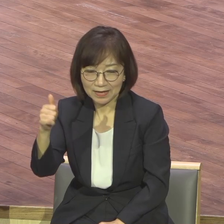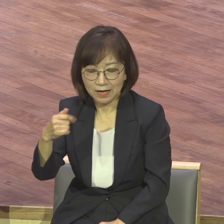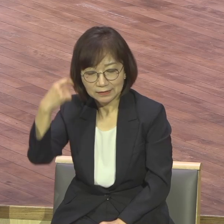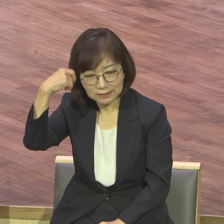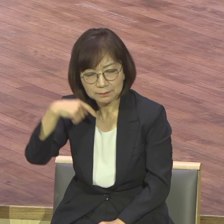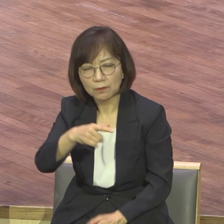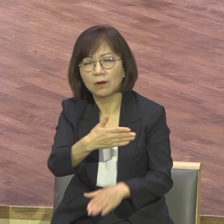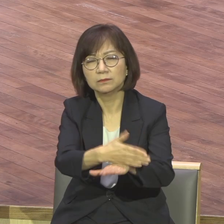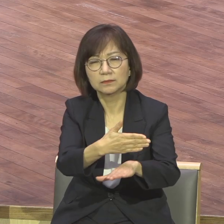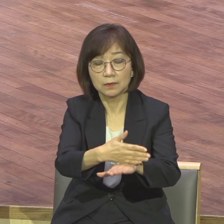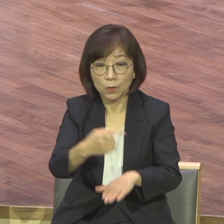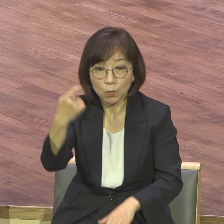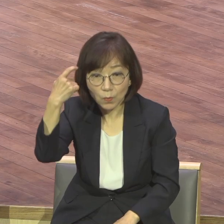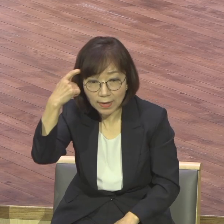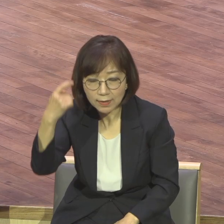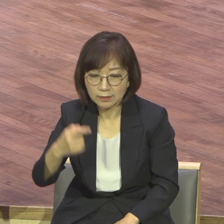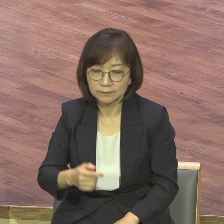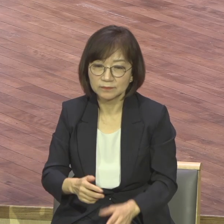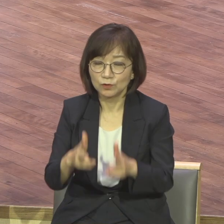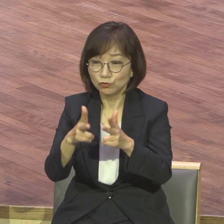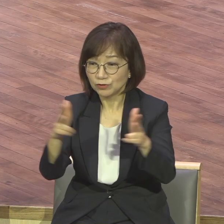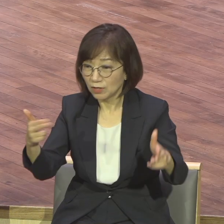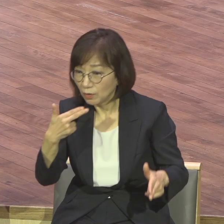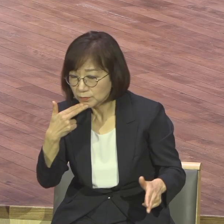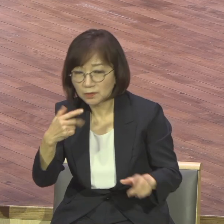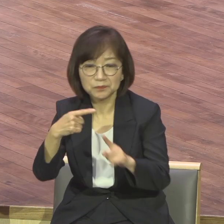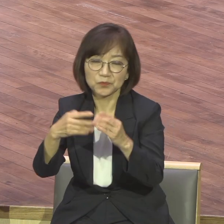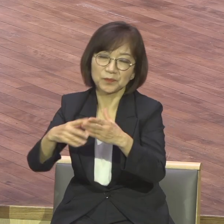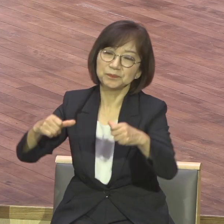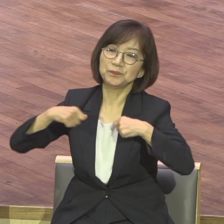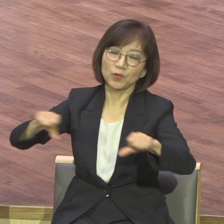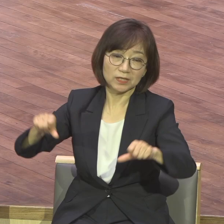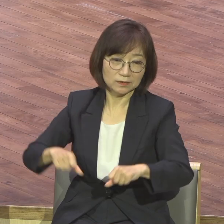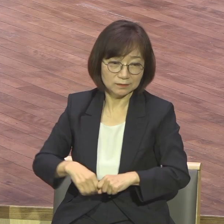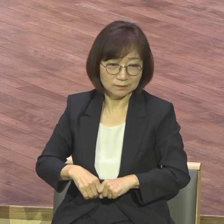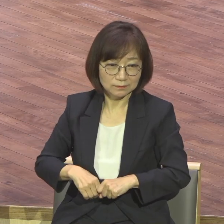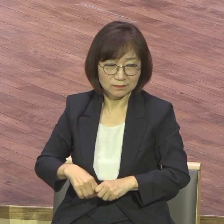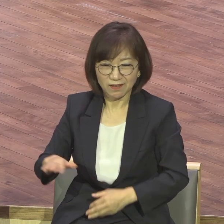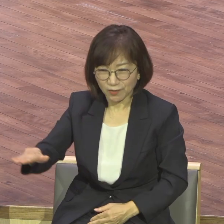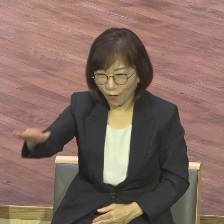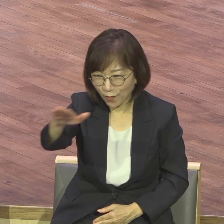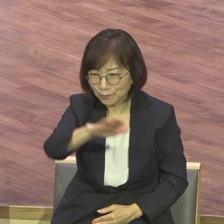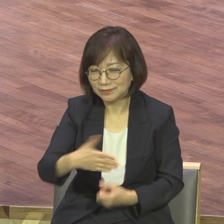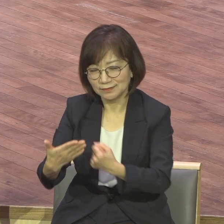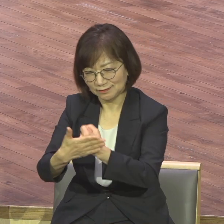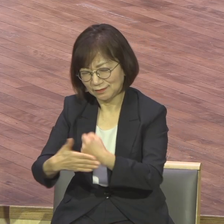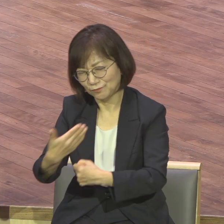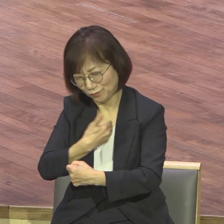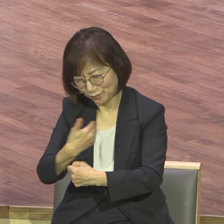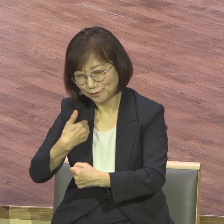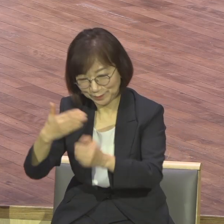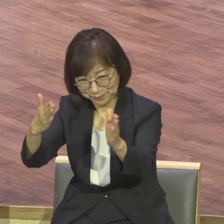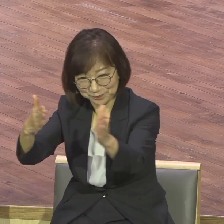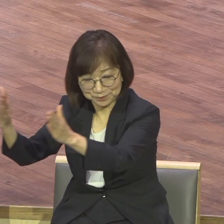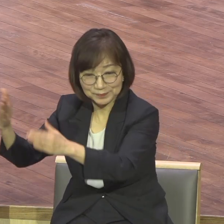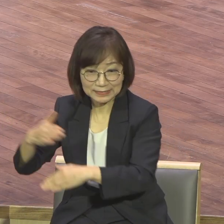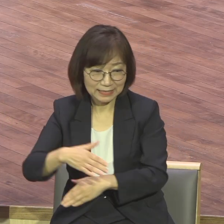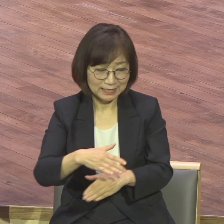여러분처럼 은혜를 받고 핵심적으로 쓰임 받는 분들이 간 게 없는데 교회